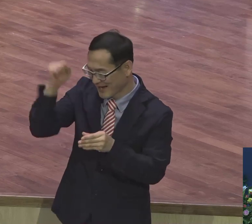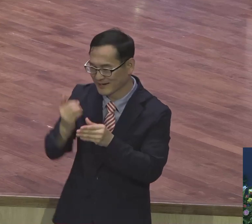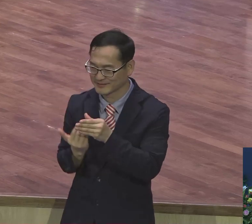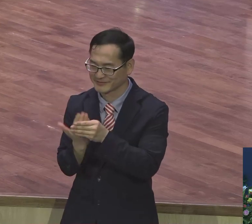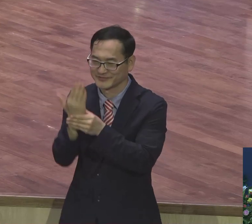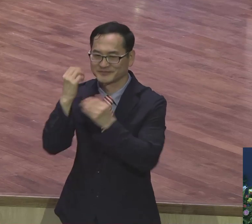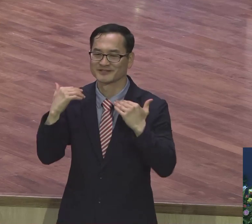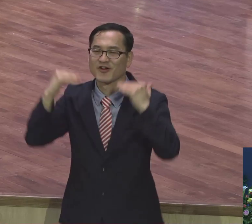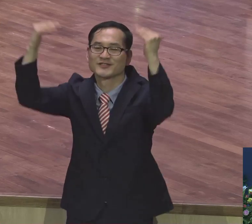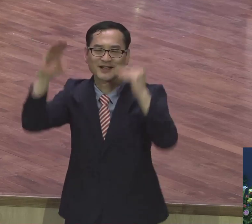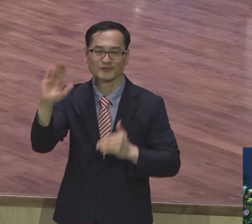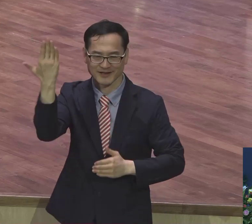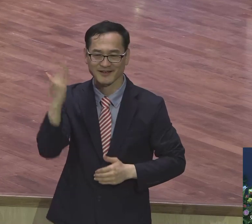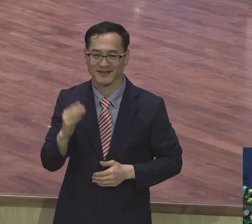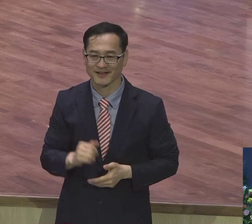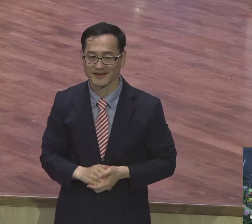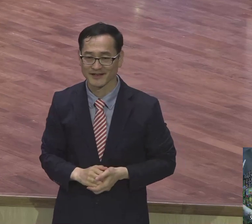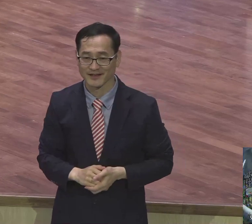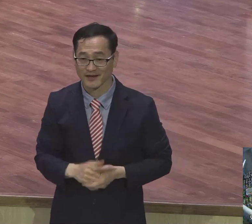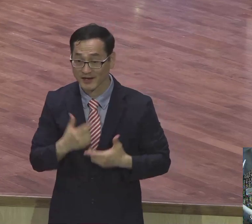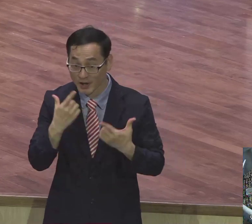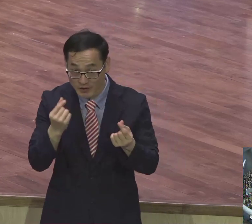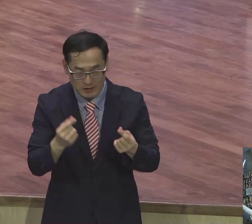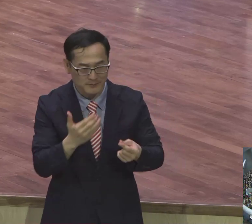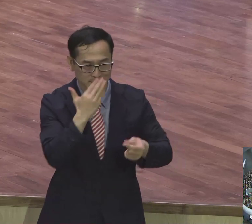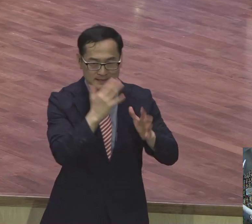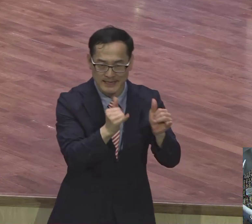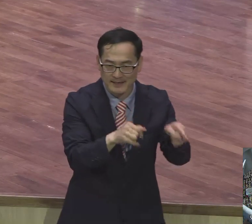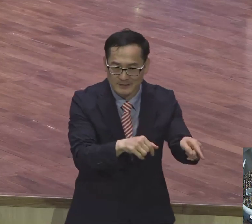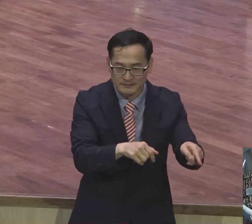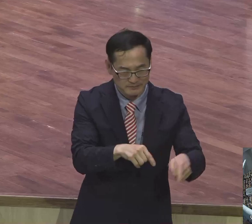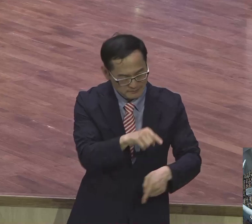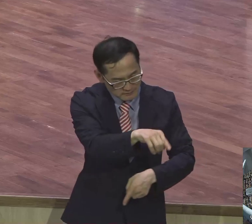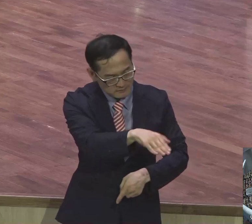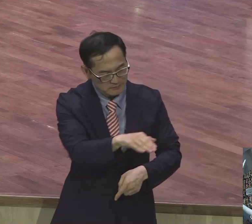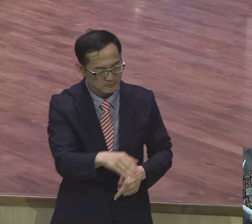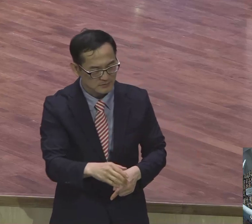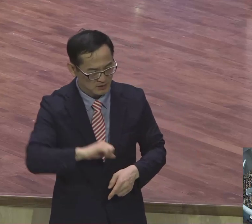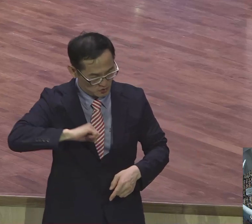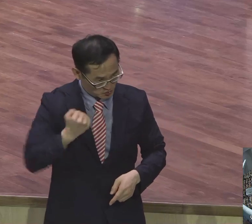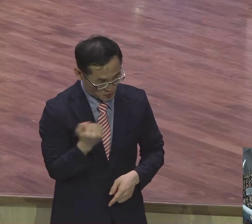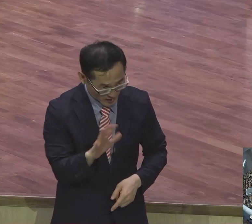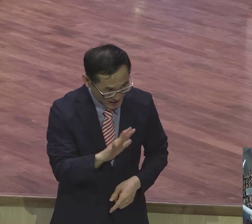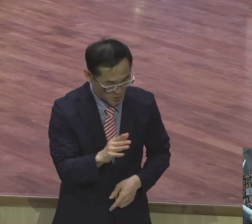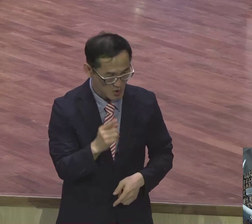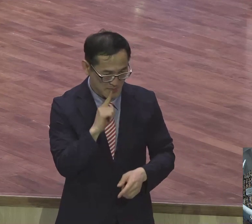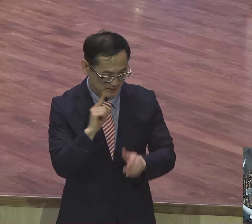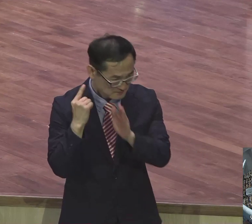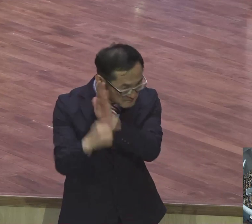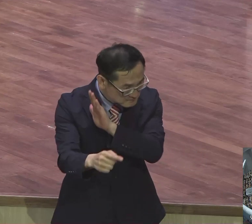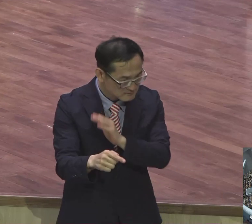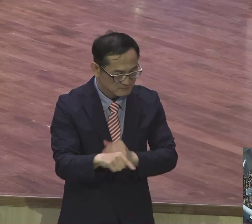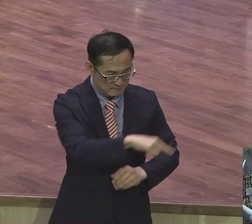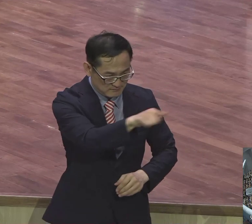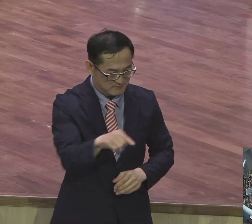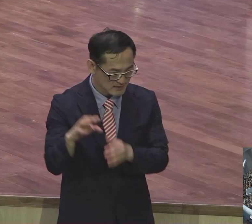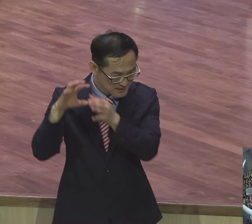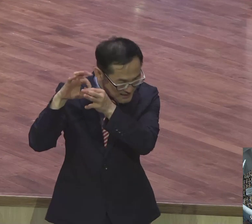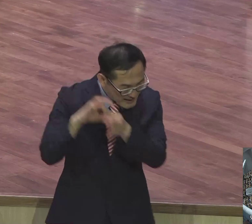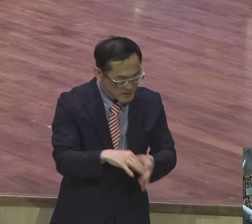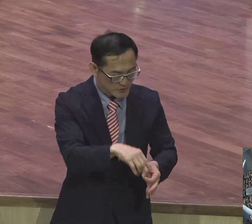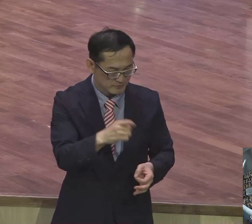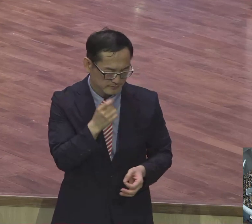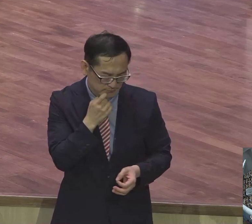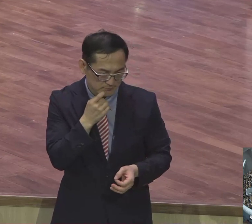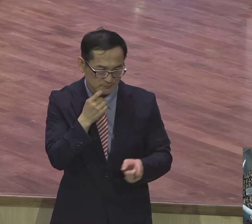가슴이 담겨 있습니다. 이스라엘에 대하여 이르되 순종하지 아니하고 거슬러 말하는 백성에게 내가 종일 내